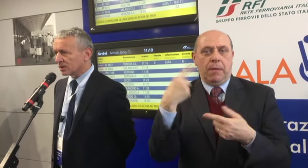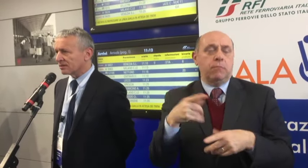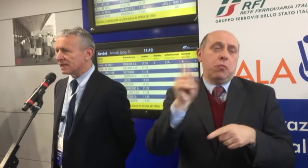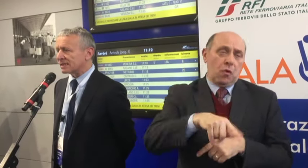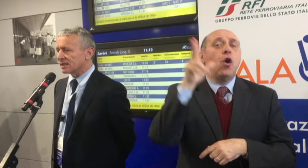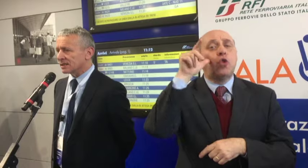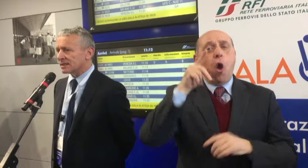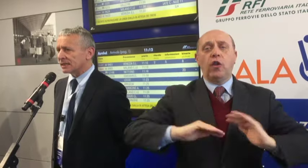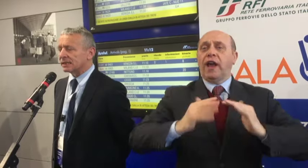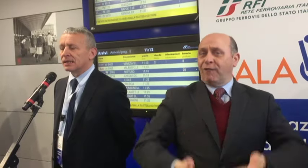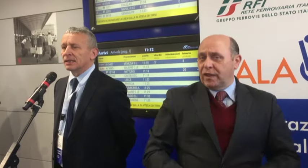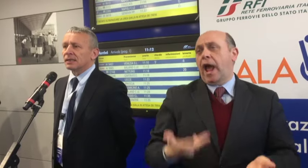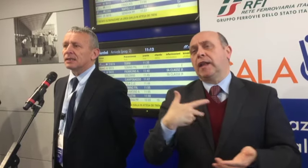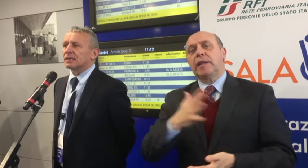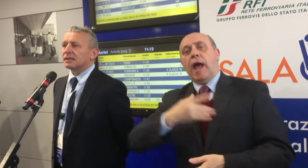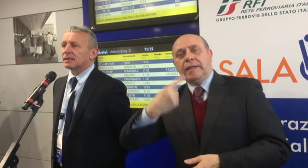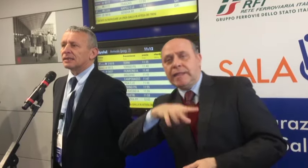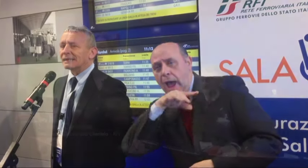donne in stato di gravidanza e di anziani.